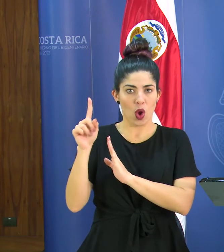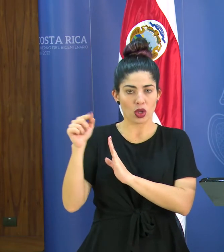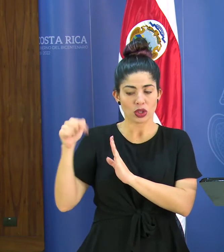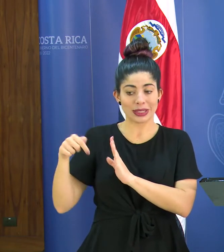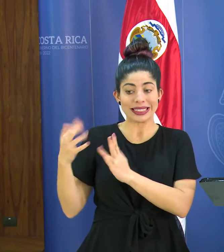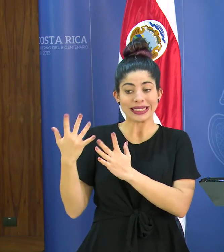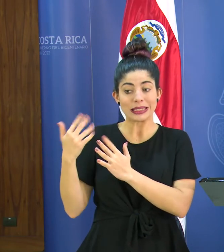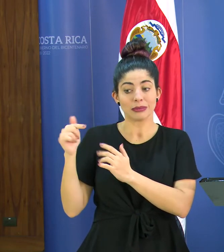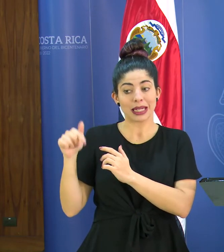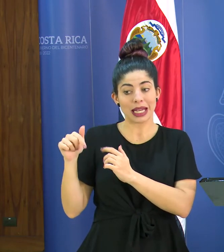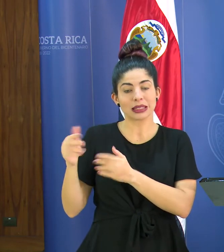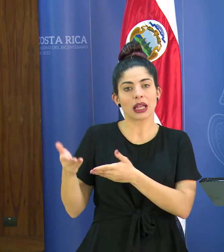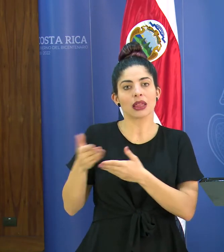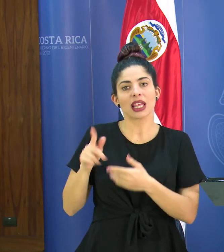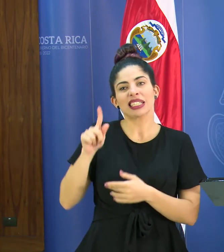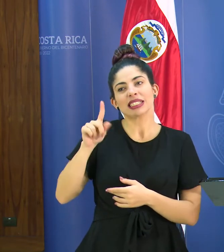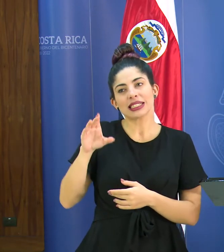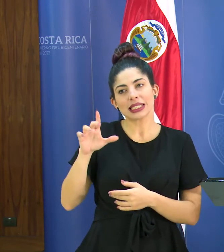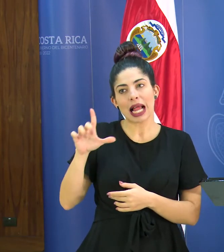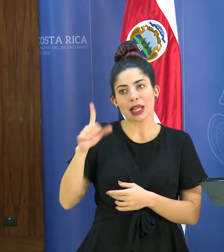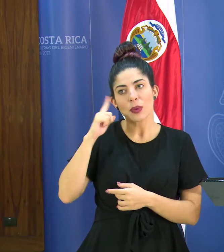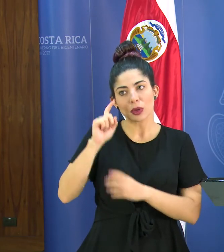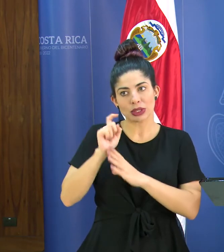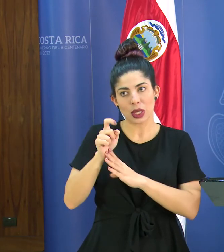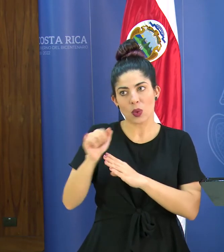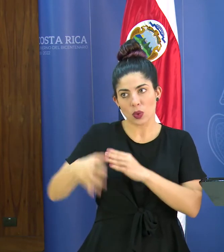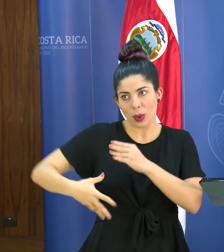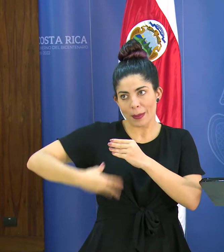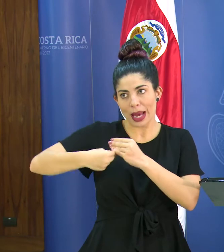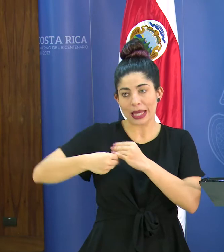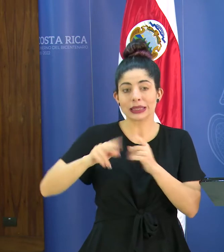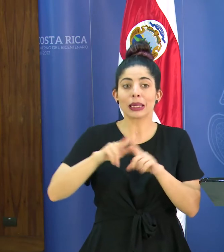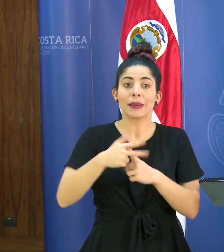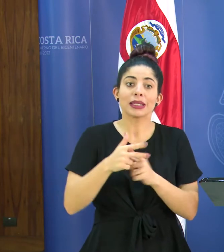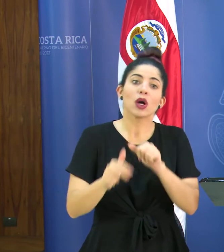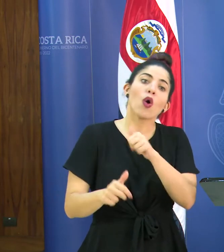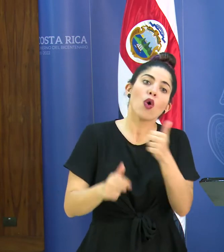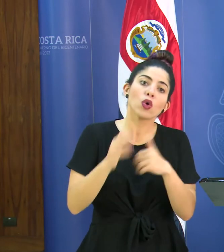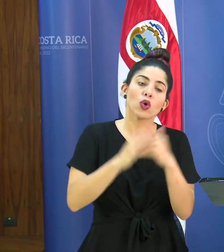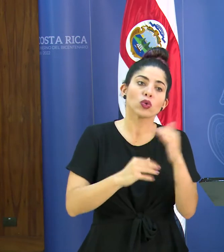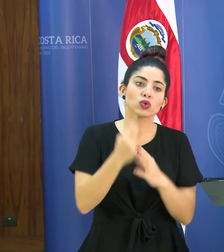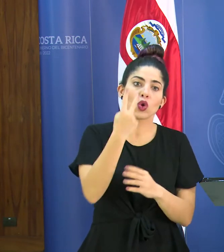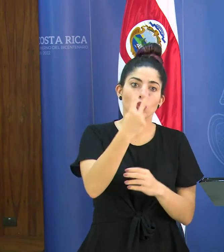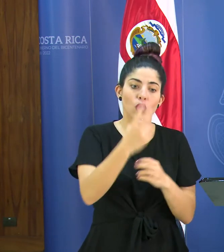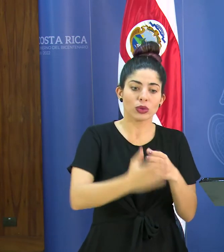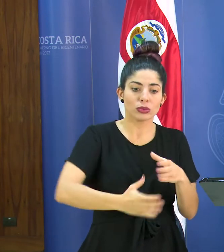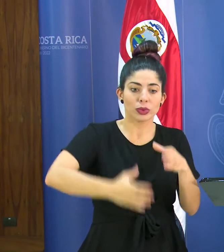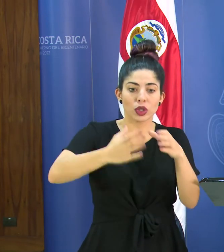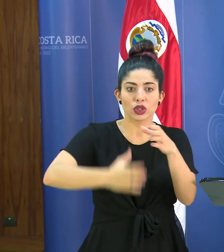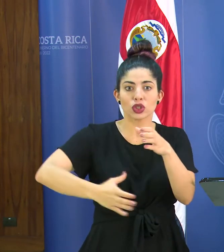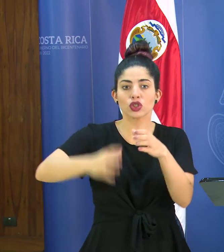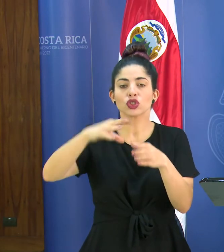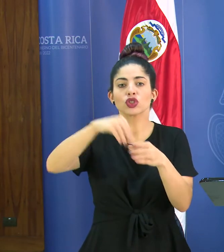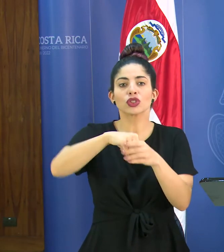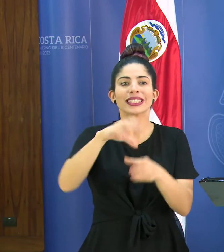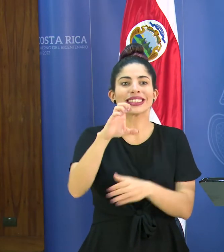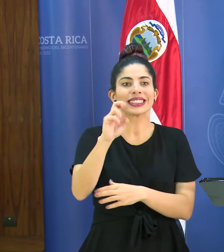esperamos también otros 100 litros por segundo y estarán iniciando otros dos pozos en los terrenos del CNP